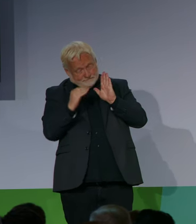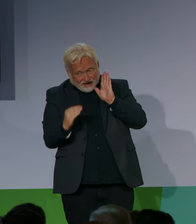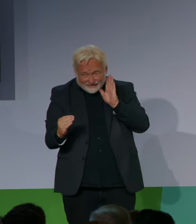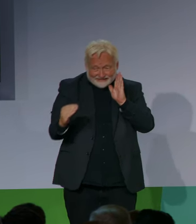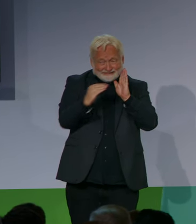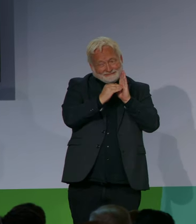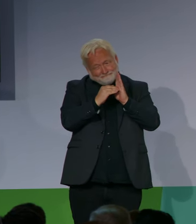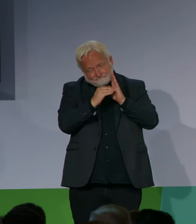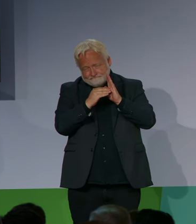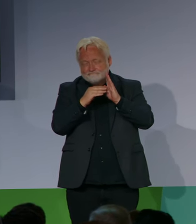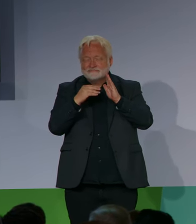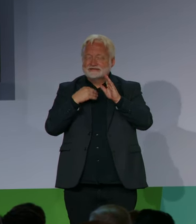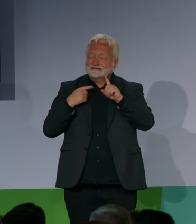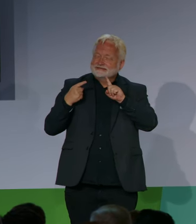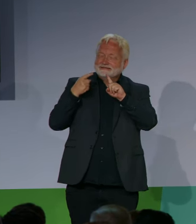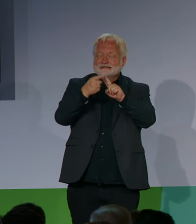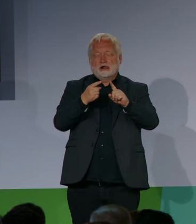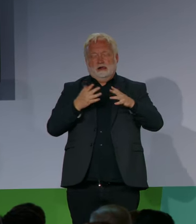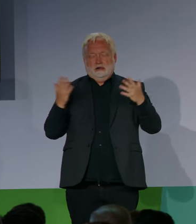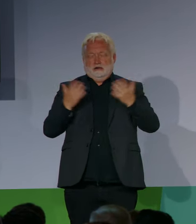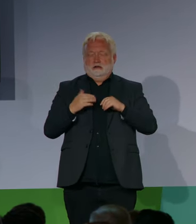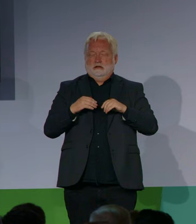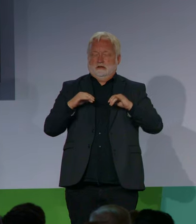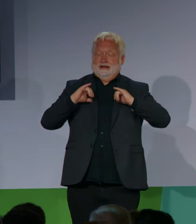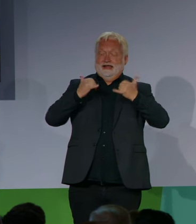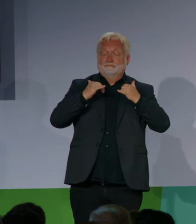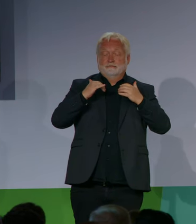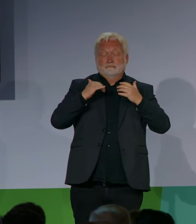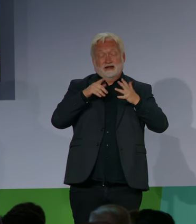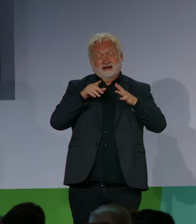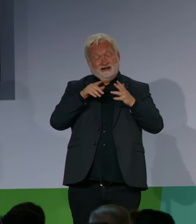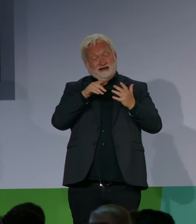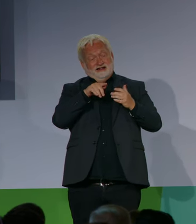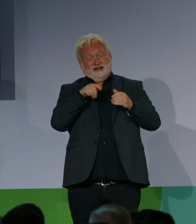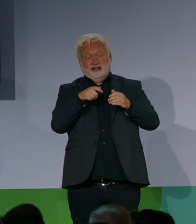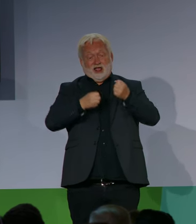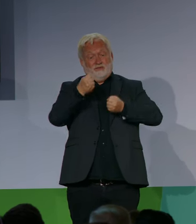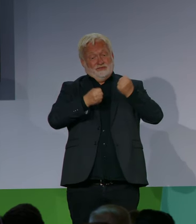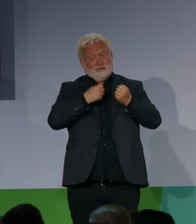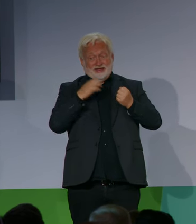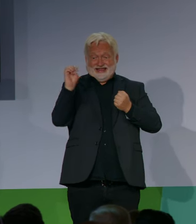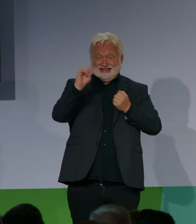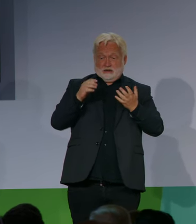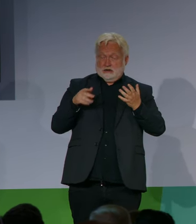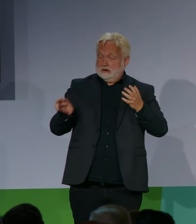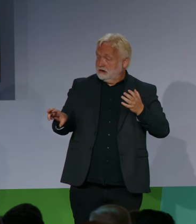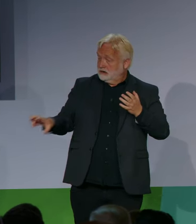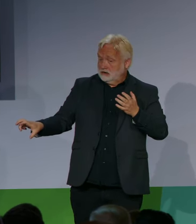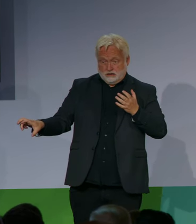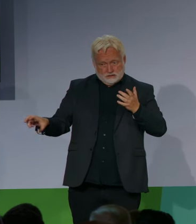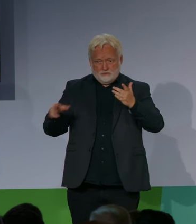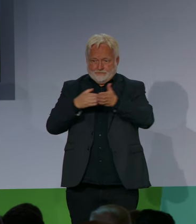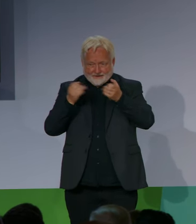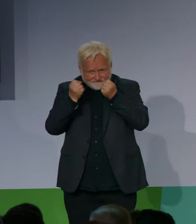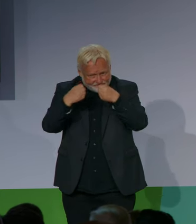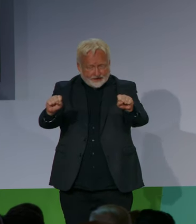wie der UN-Ausschuss für Rechte mit Behinderung letztes Jahr festgestellt hat, wir sind noch lange nicht fertig mit unseren